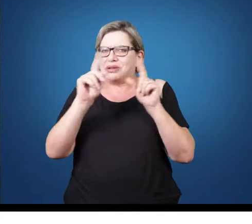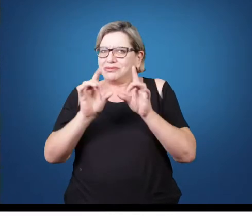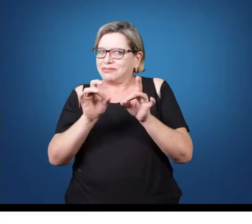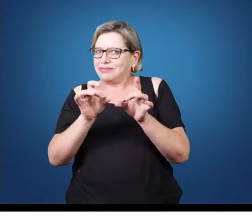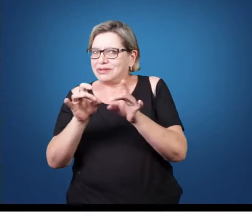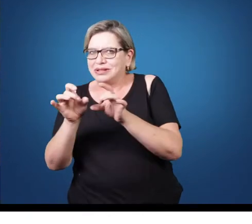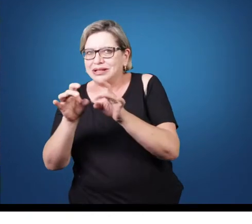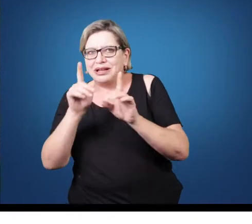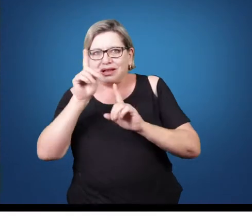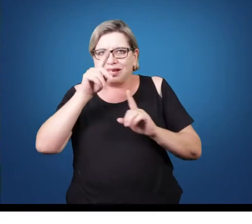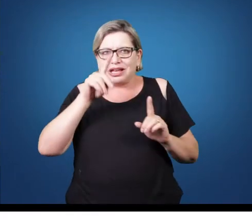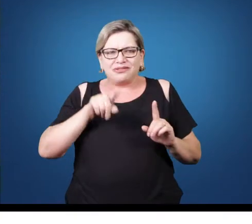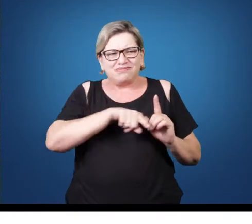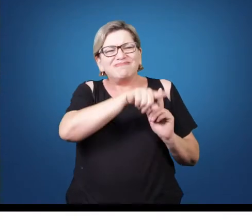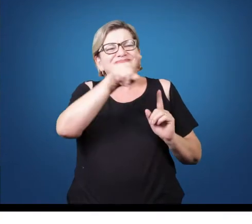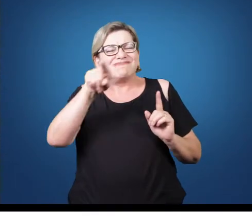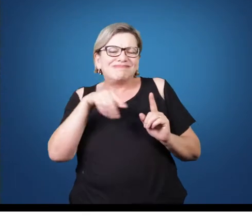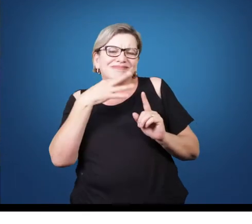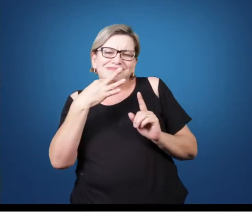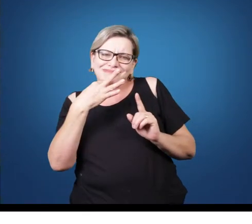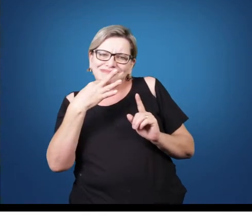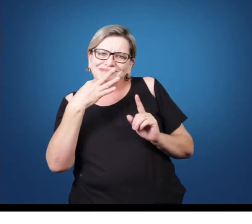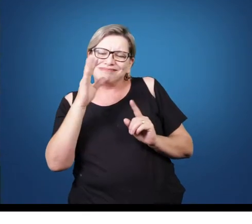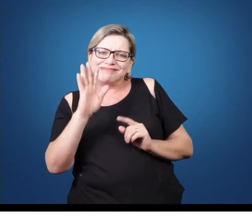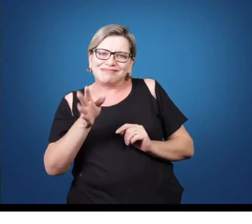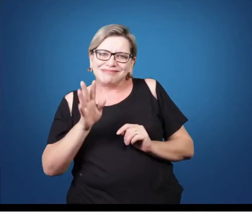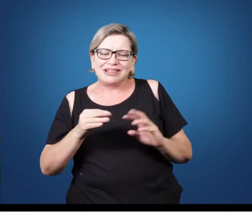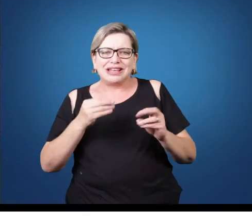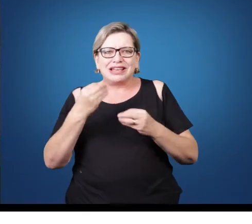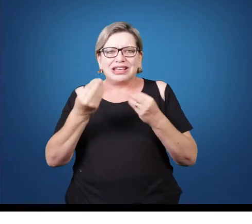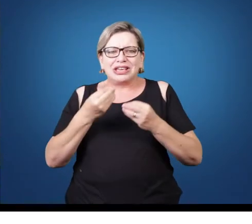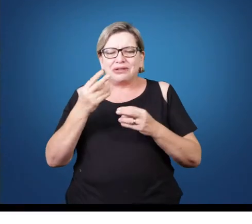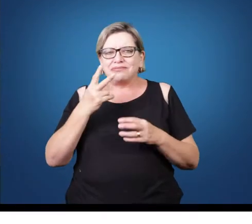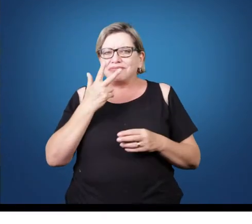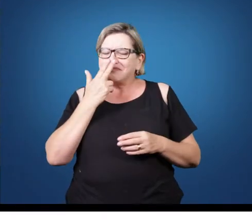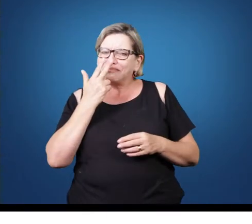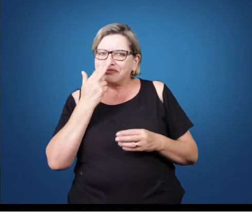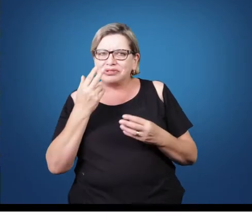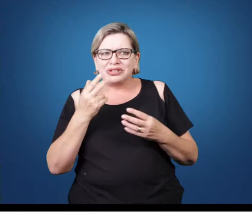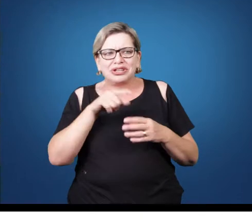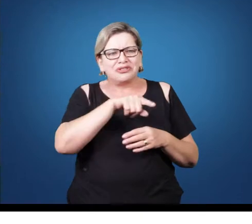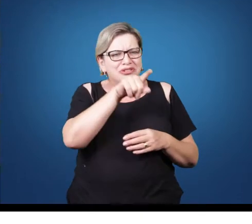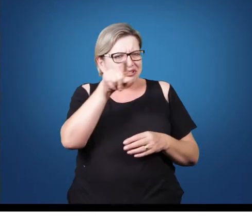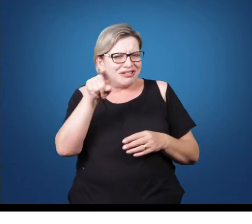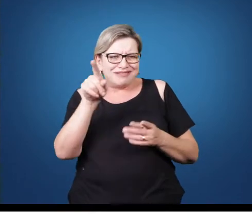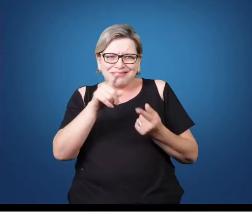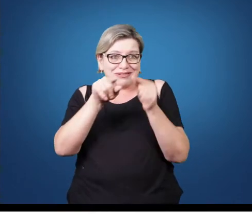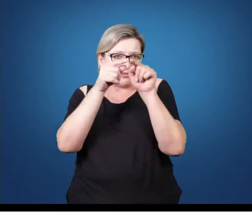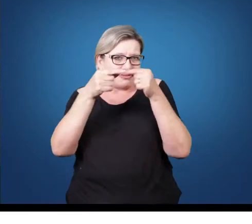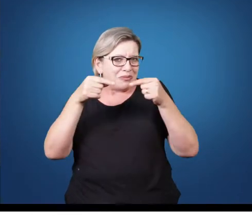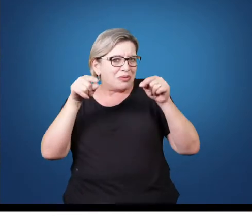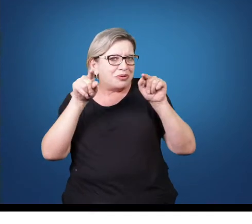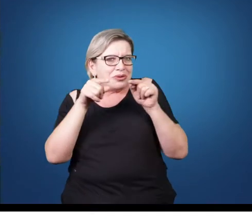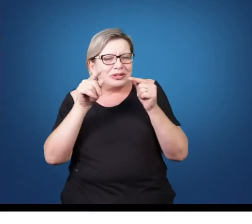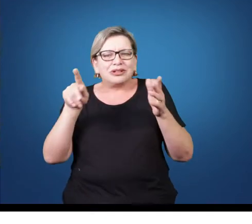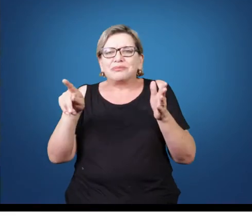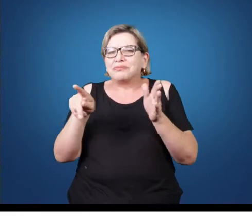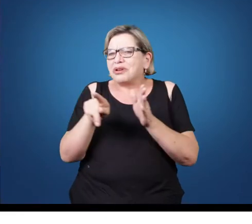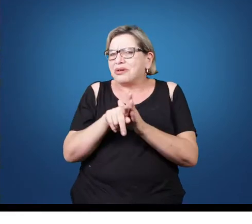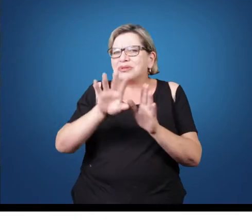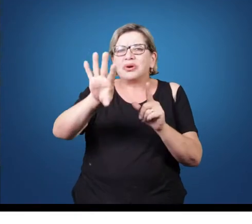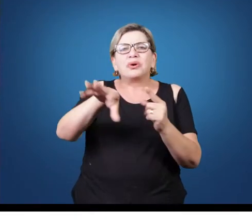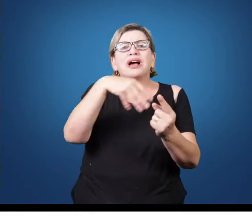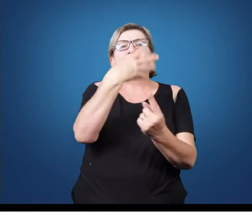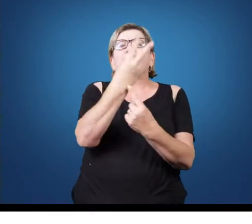é extremamente conhecido. Então, eu imagino que muitos de vocês não sejam músicos, são ligados a outras